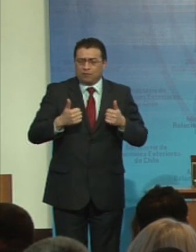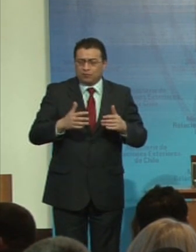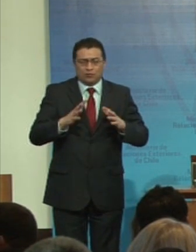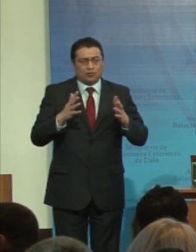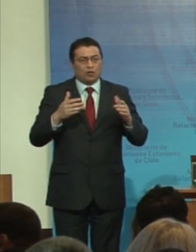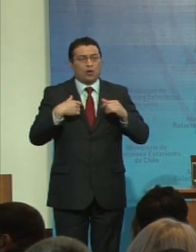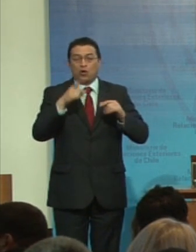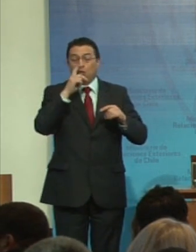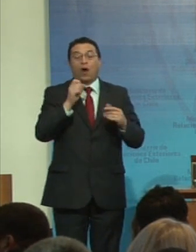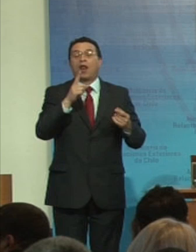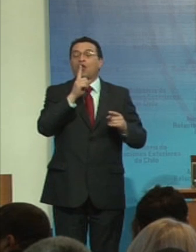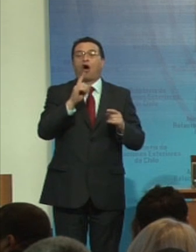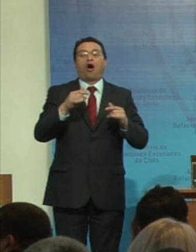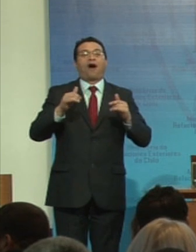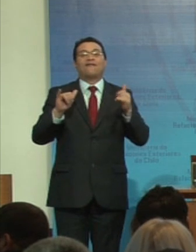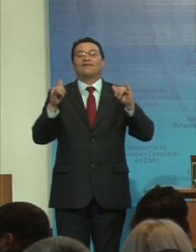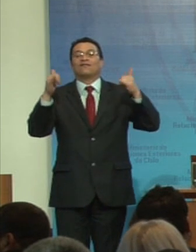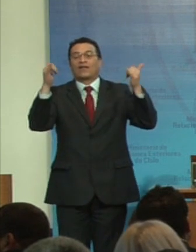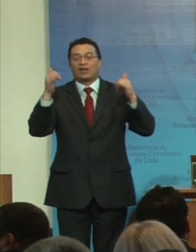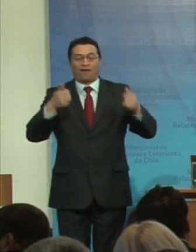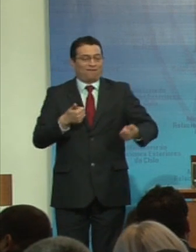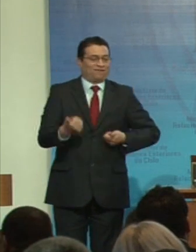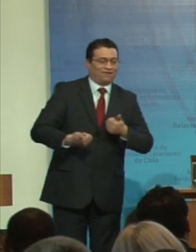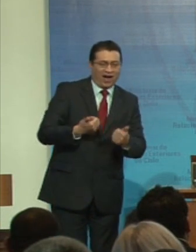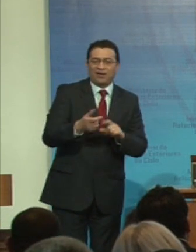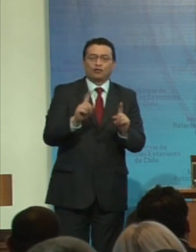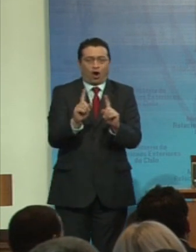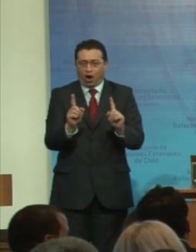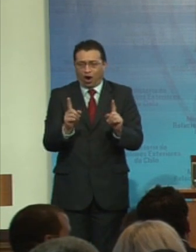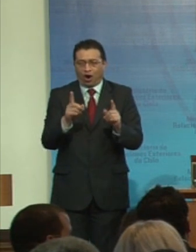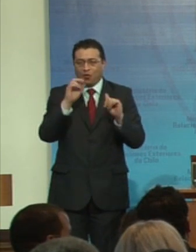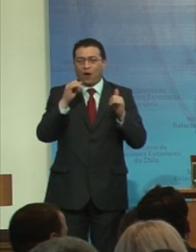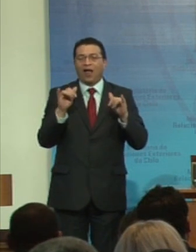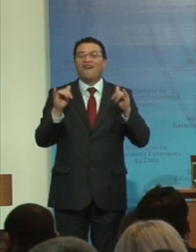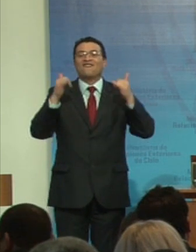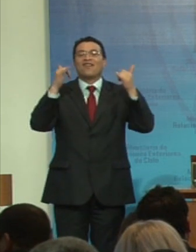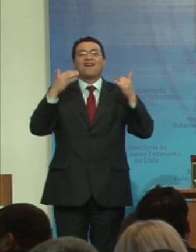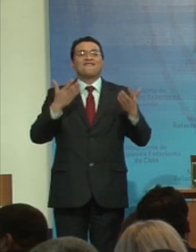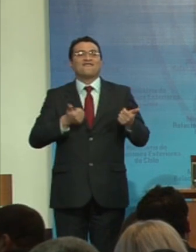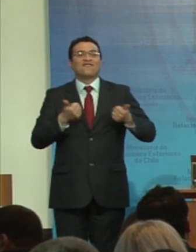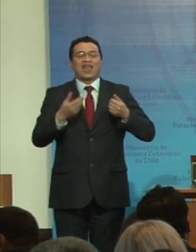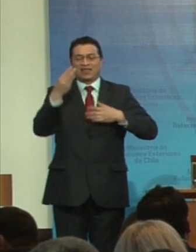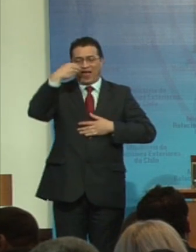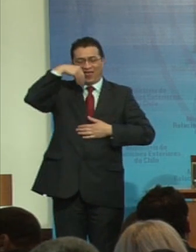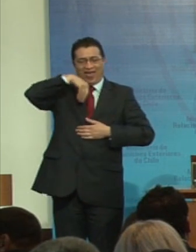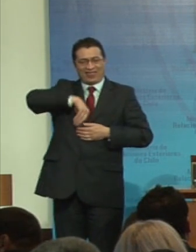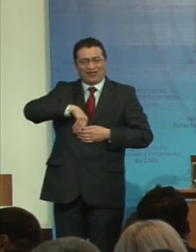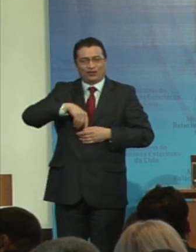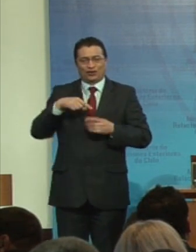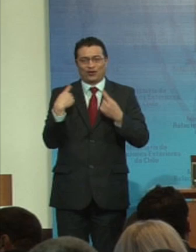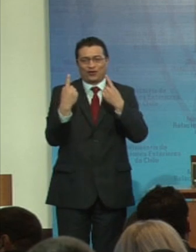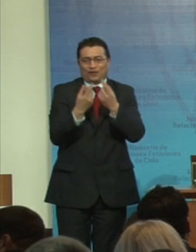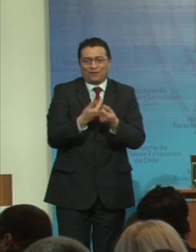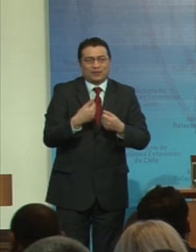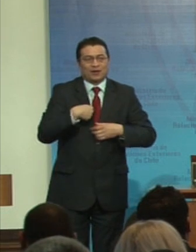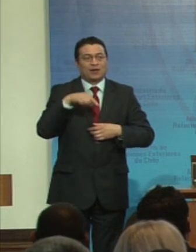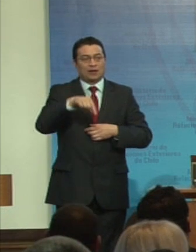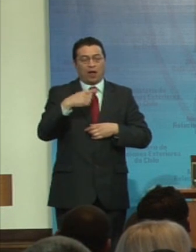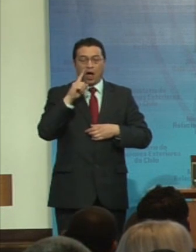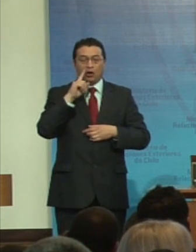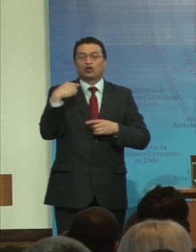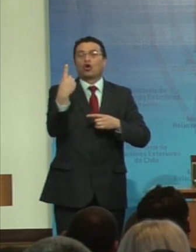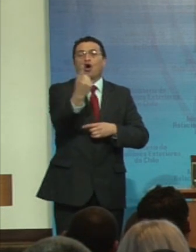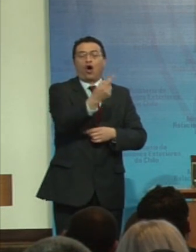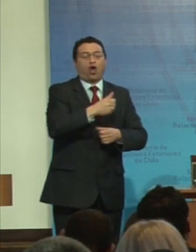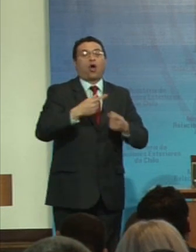no me refiero a una fiesta de bailes, de cosas, sino la fiesta espiritual que teníamos todos los que participamos en ese